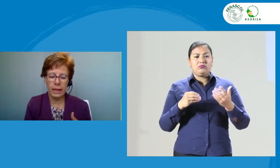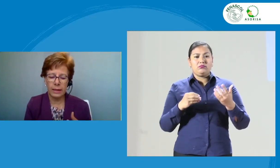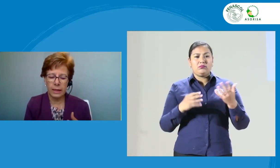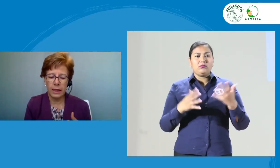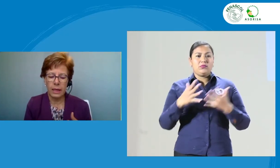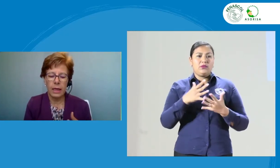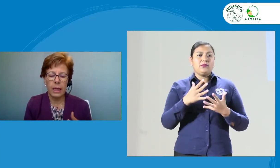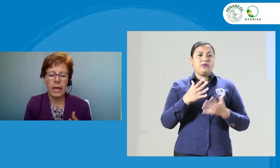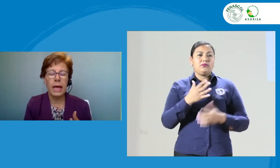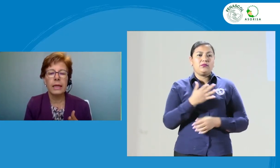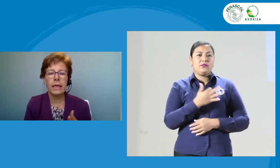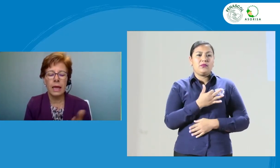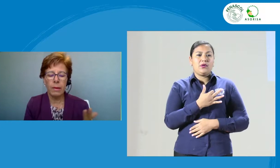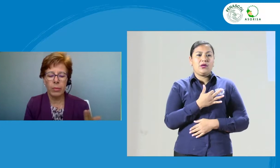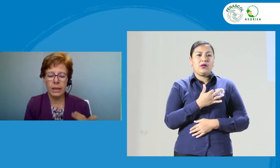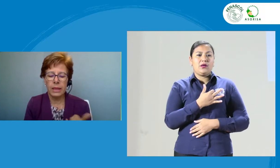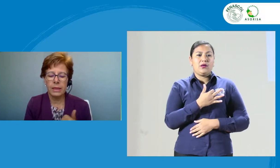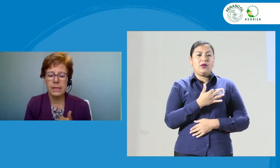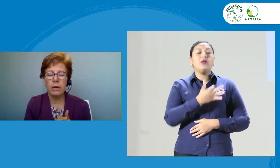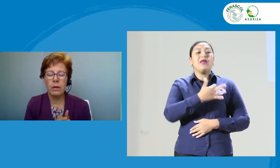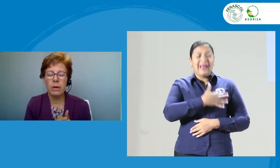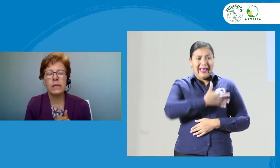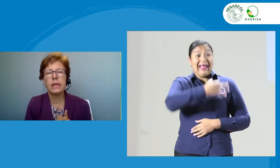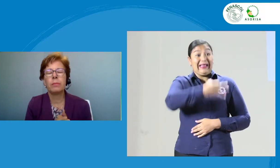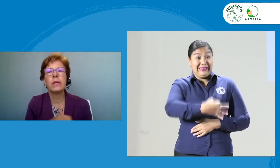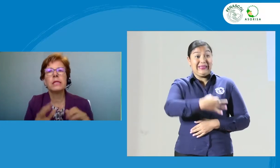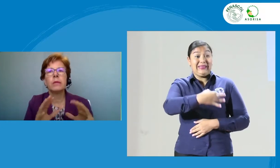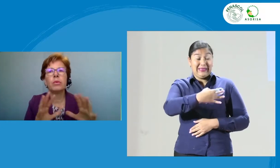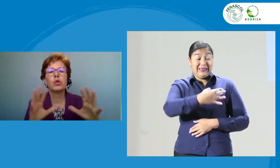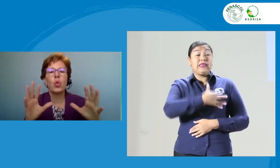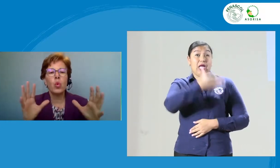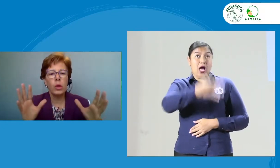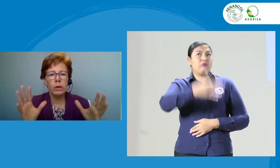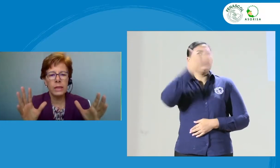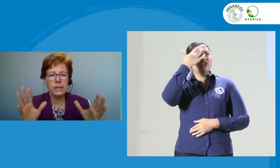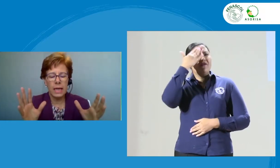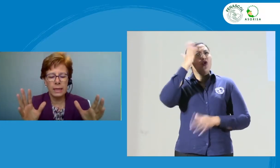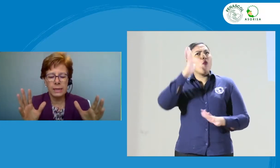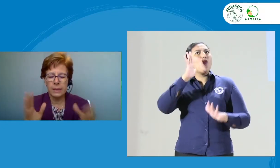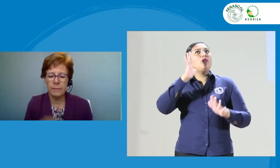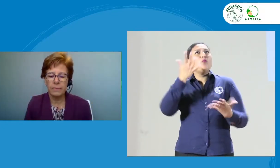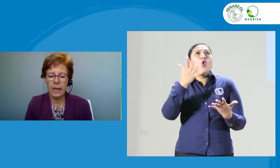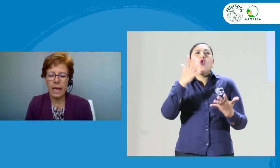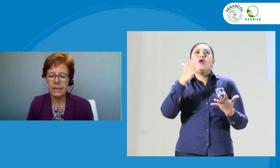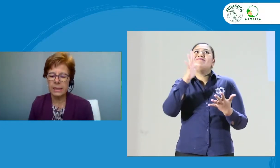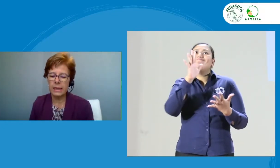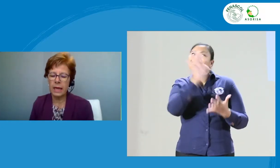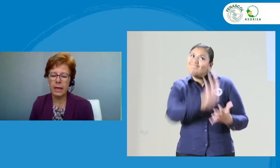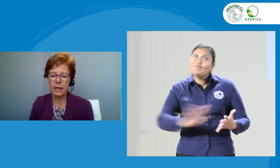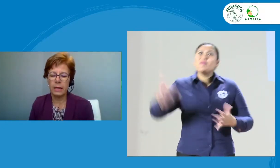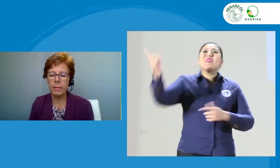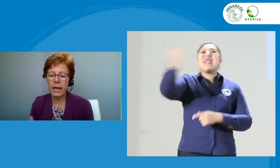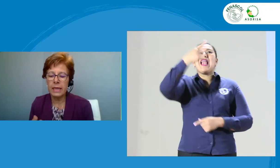luego tenemos la ética. La ética pretende establecer principios universales para